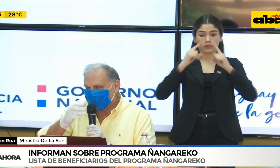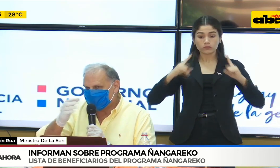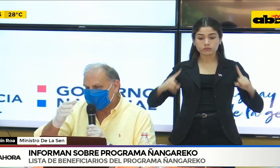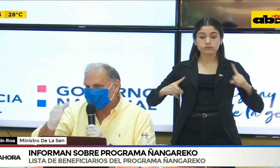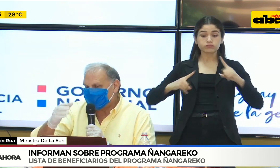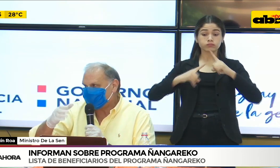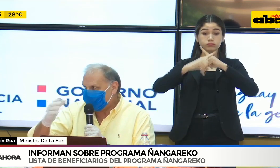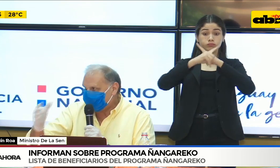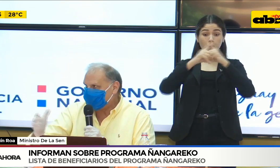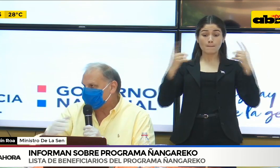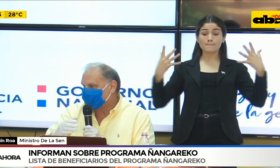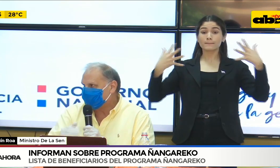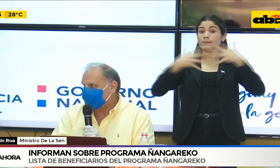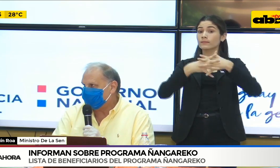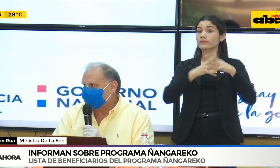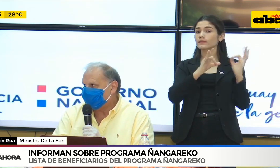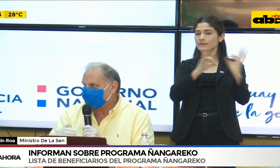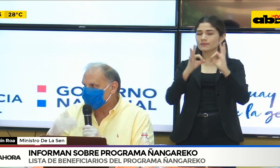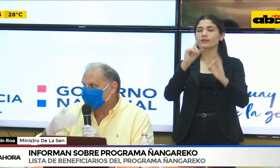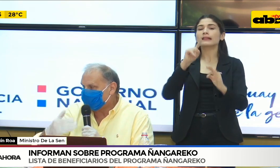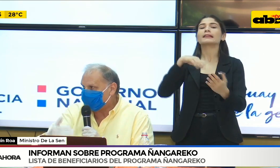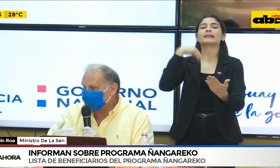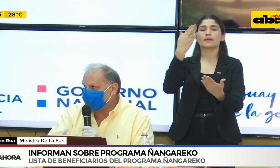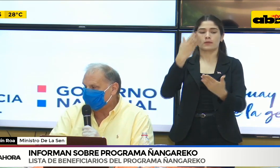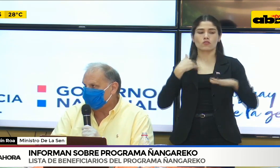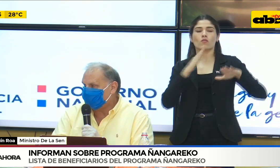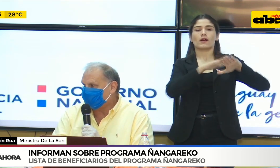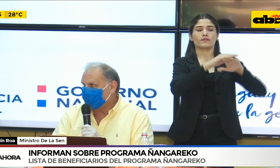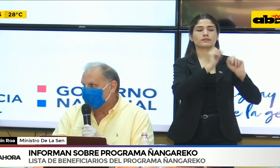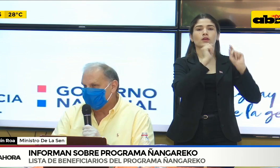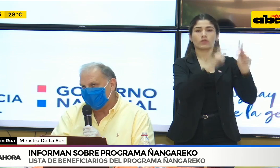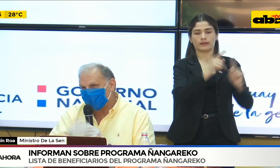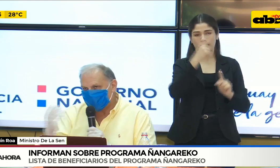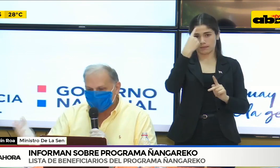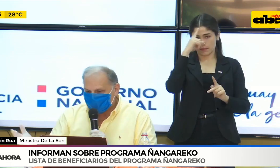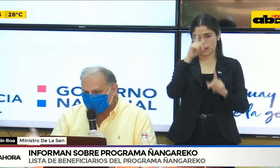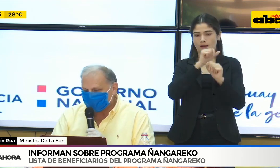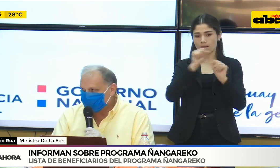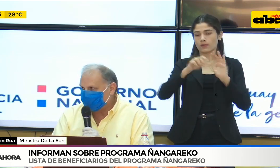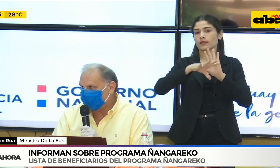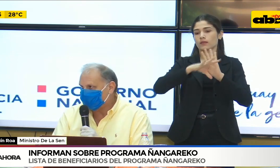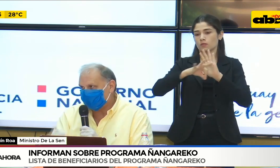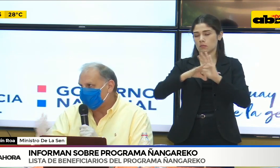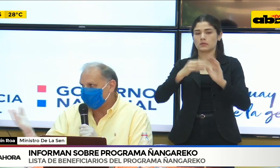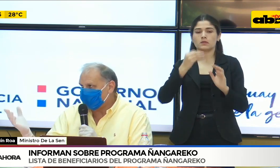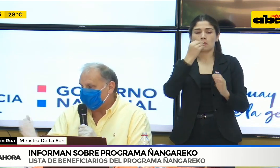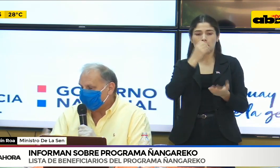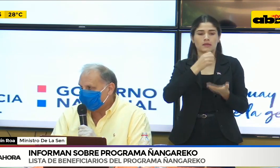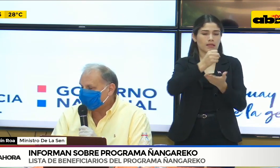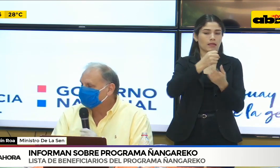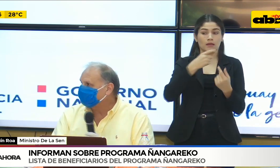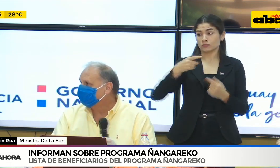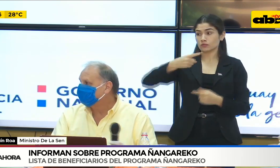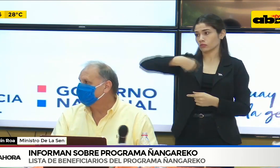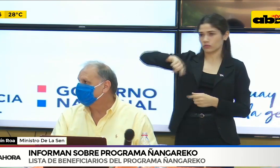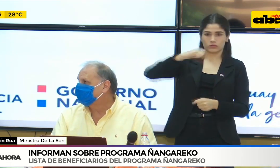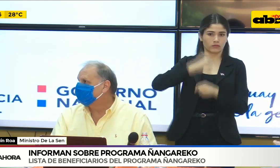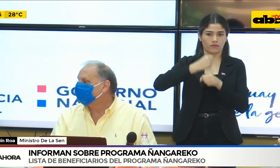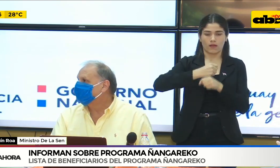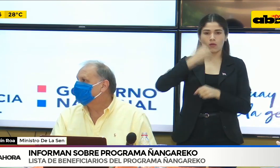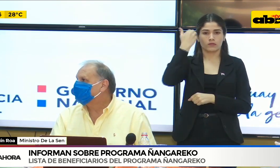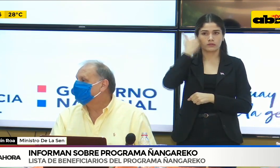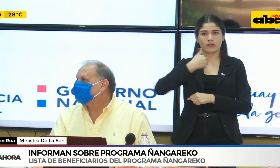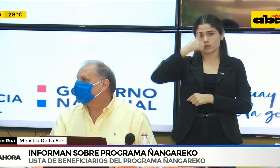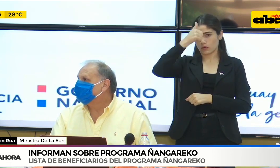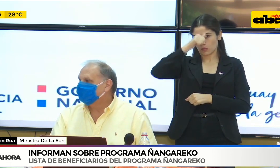las áreas que están trabajando en este momento y vamos a trabajar sábado y domingo, ¿verdad? Ministro,